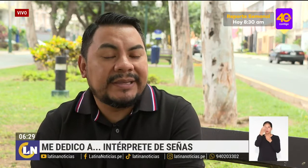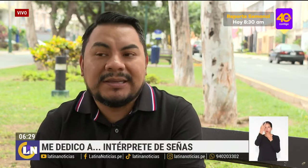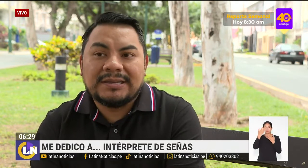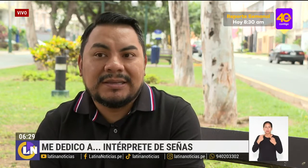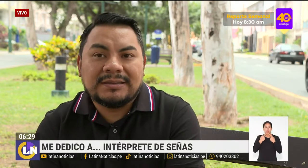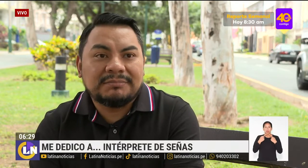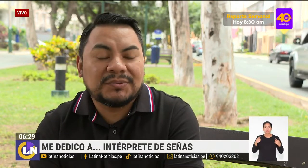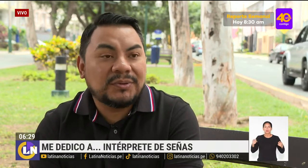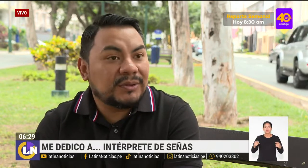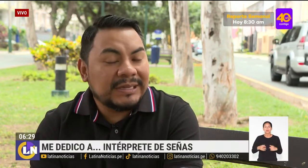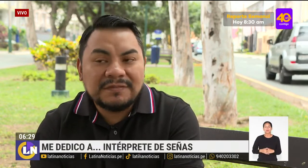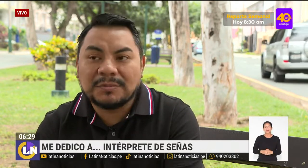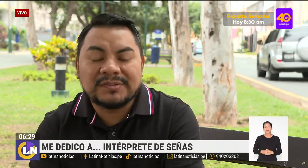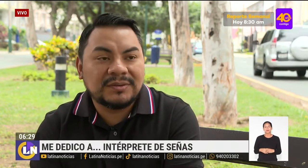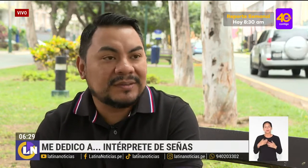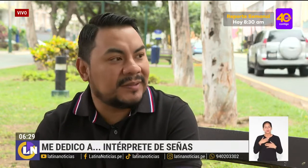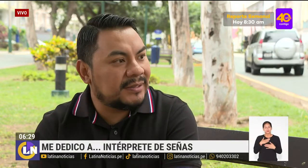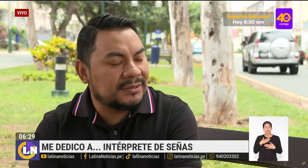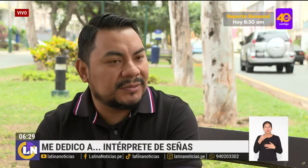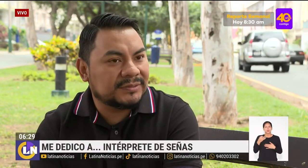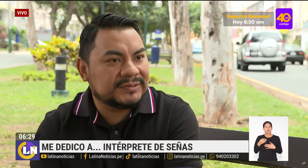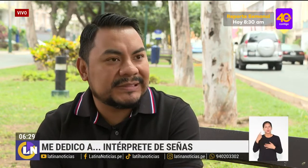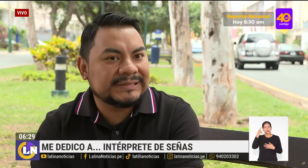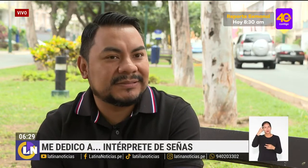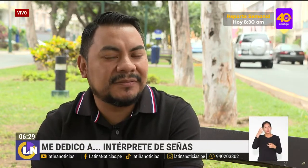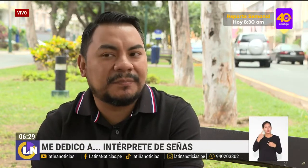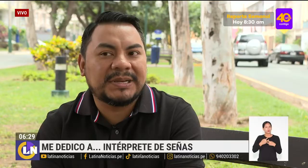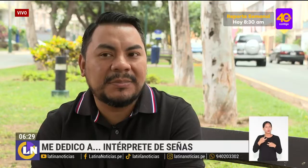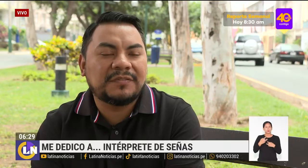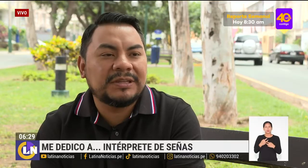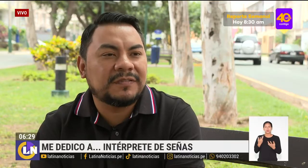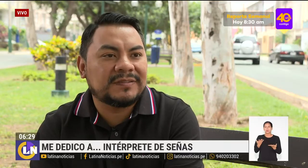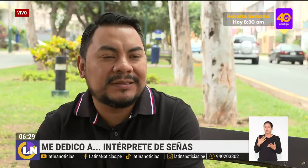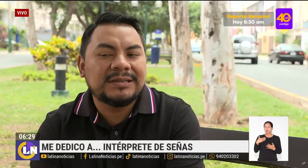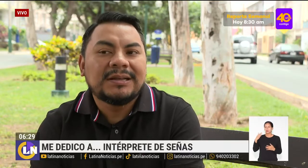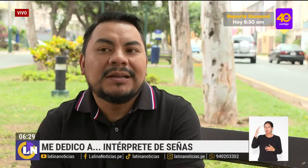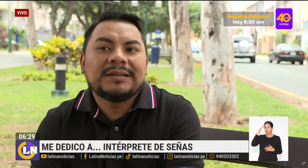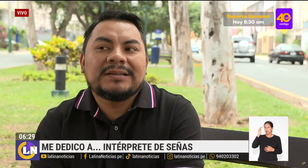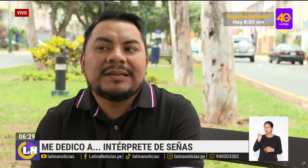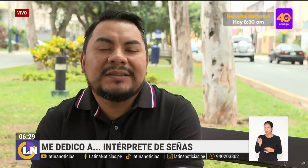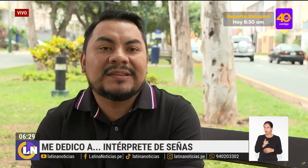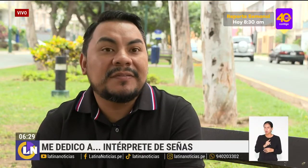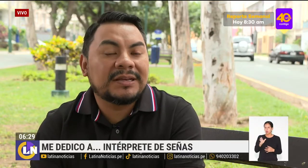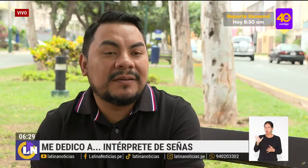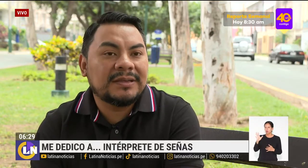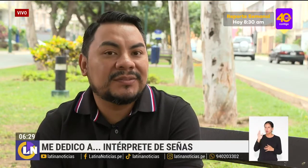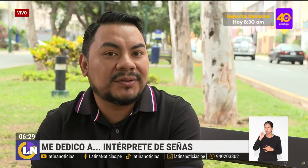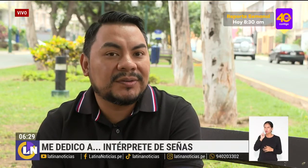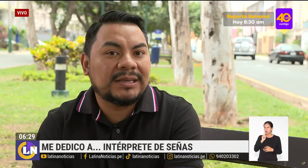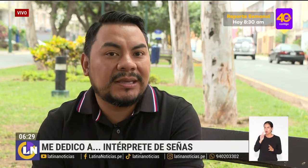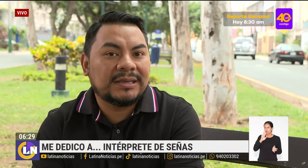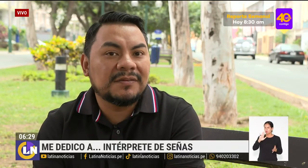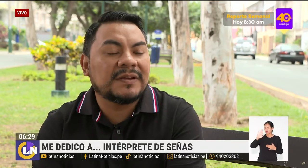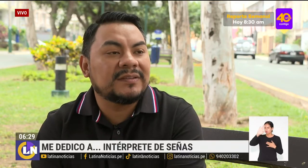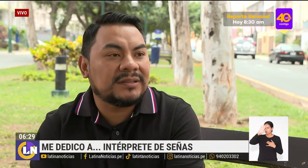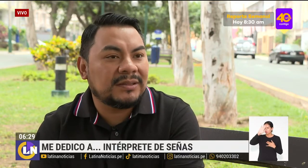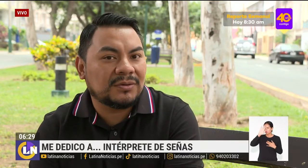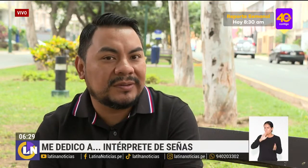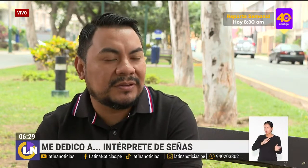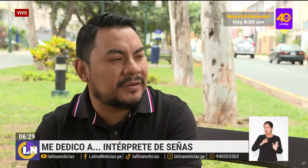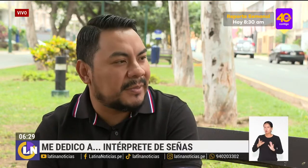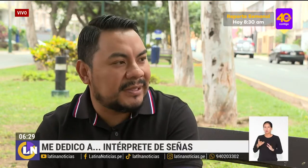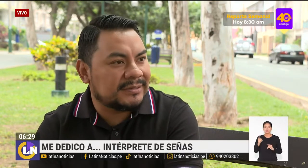toda la información que se dé. Entonces, para mí fue difícil saber que había sordos que han